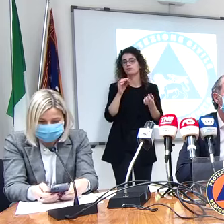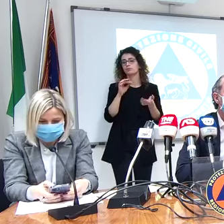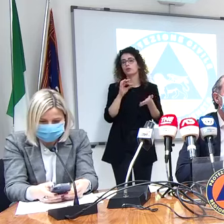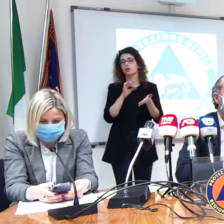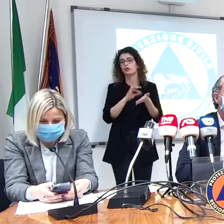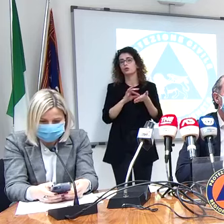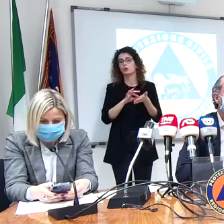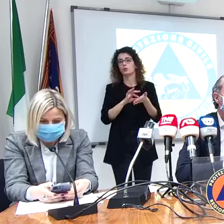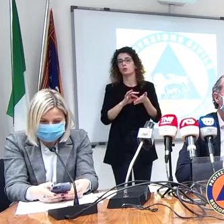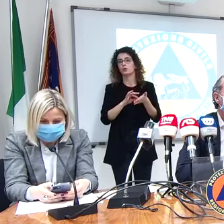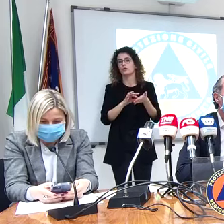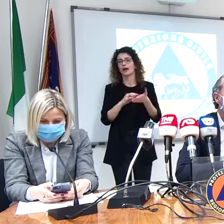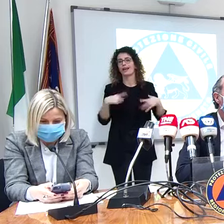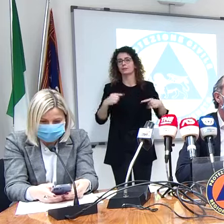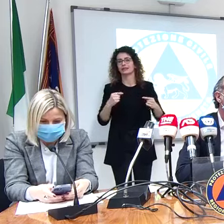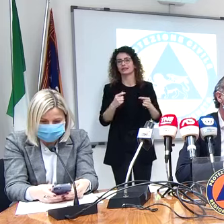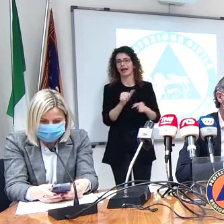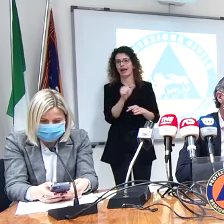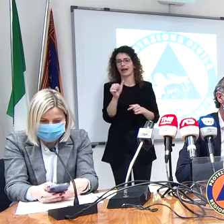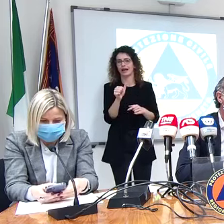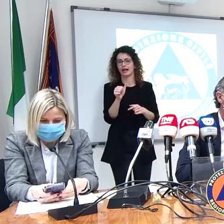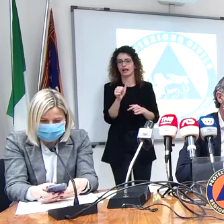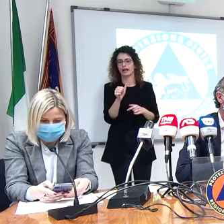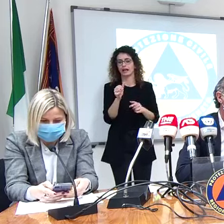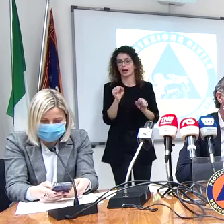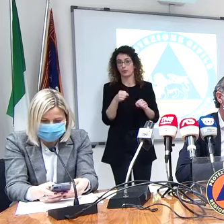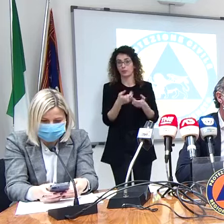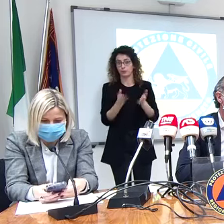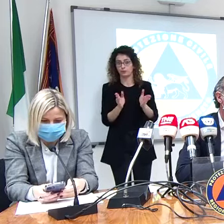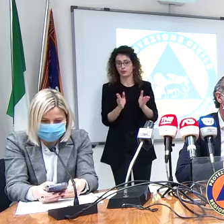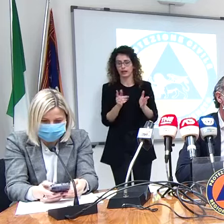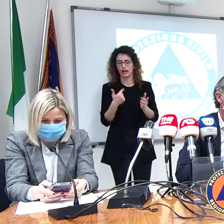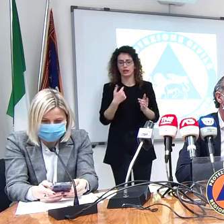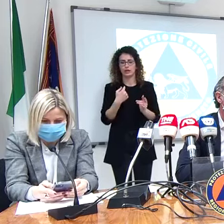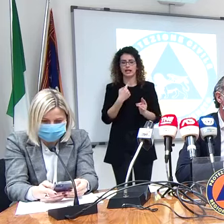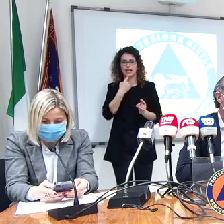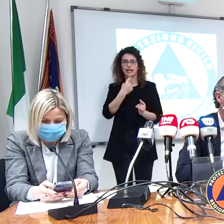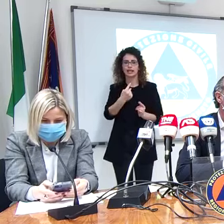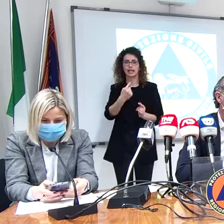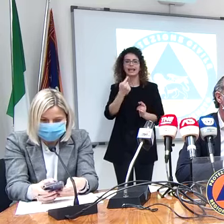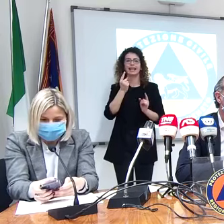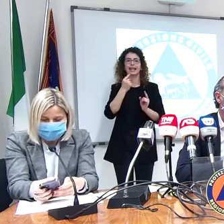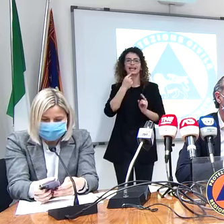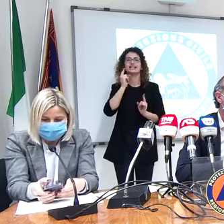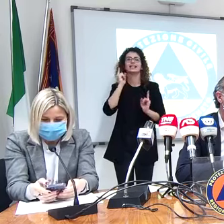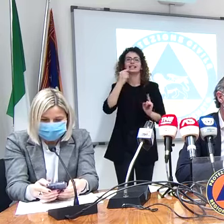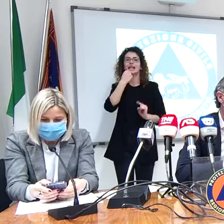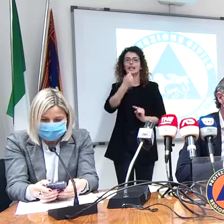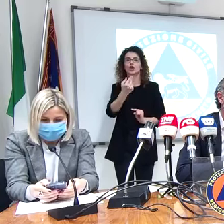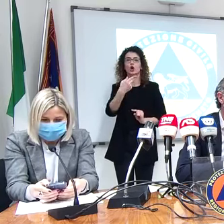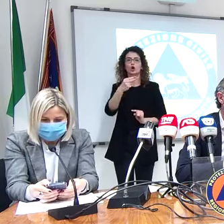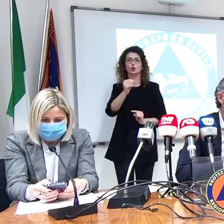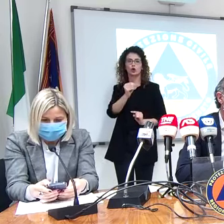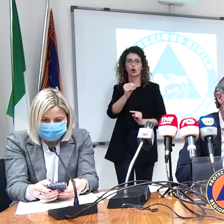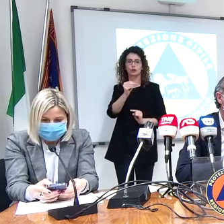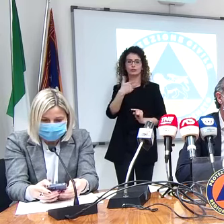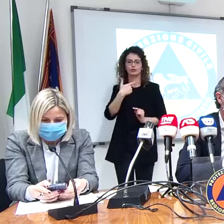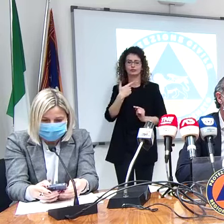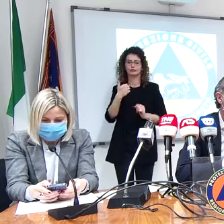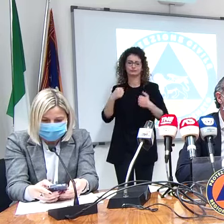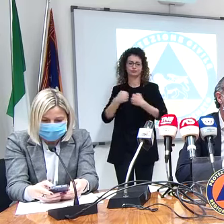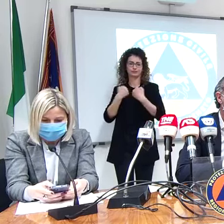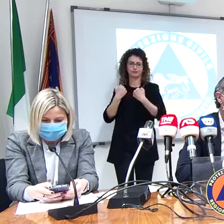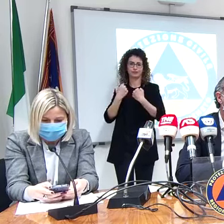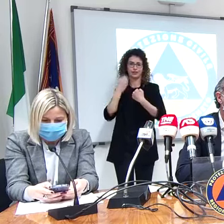seconda elementare secondo lei mi contraddirrei se dicessi di no perché la settimana scorsa è esattamente